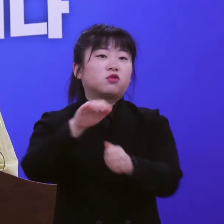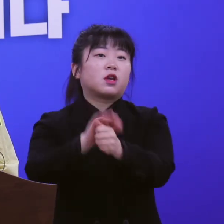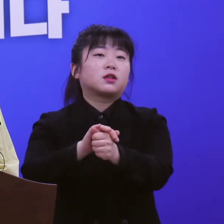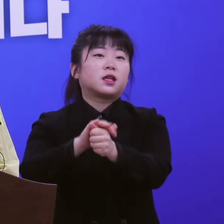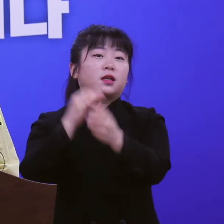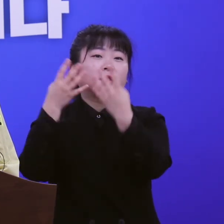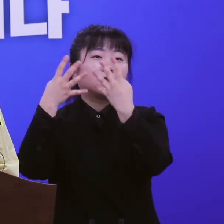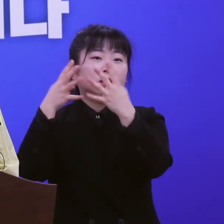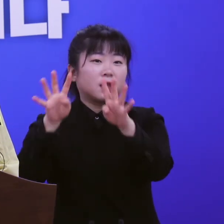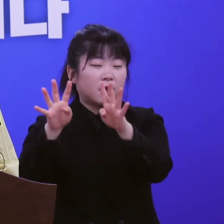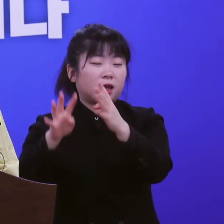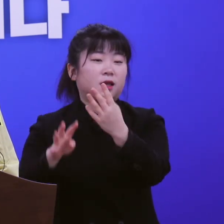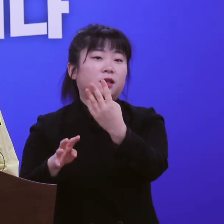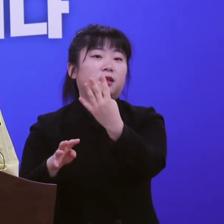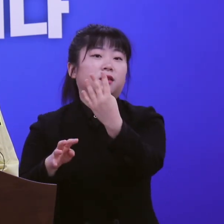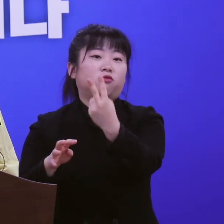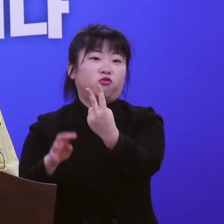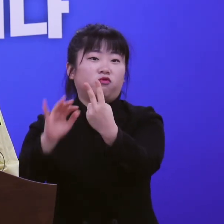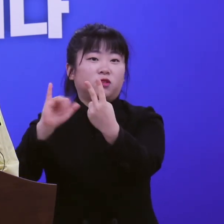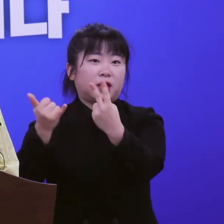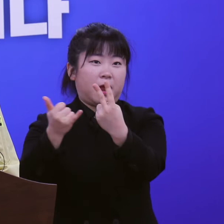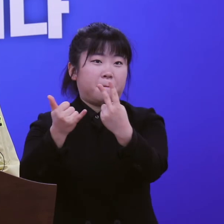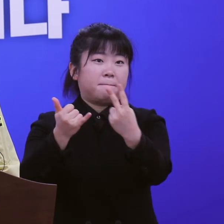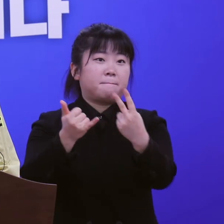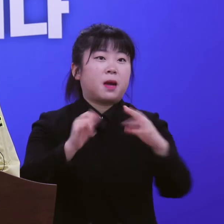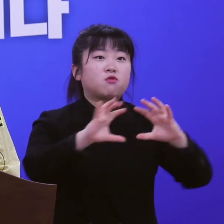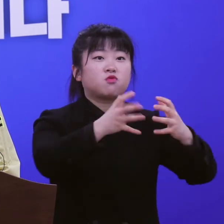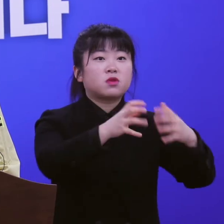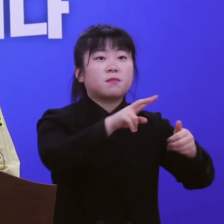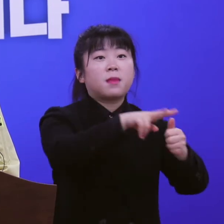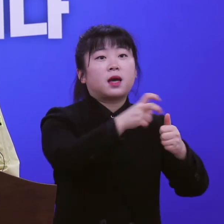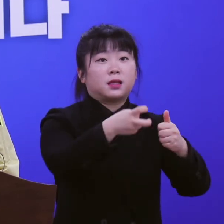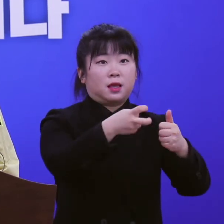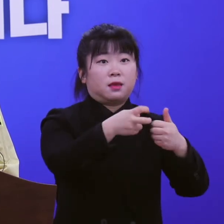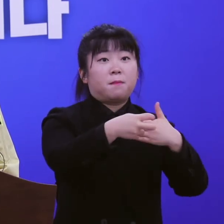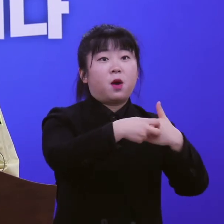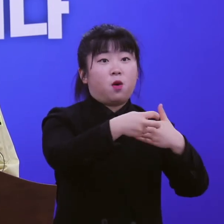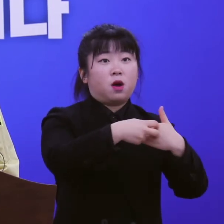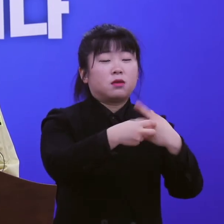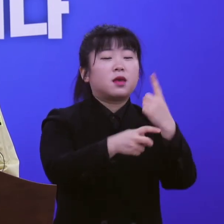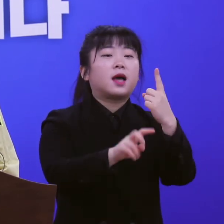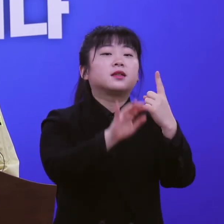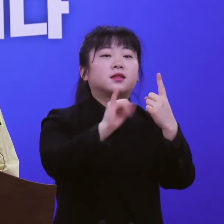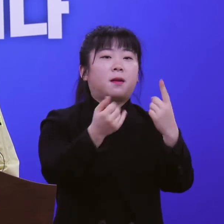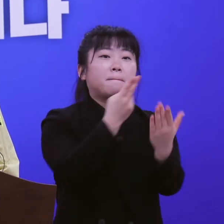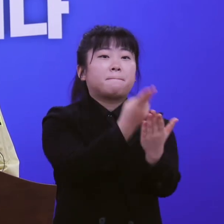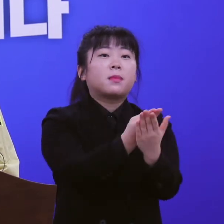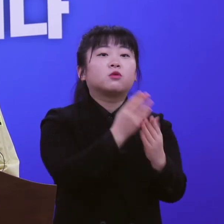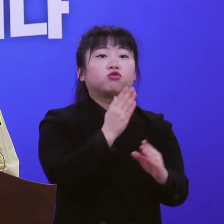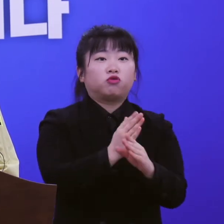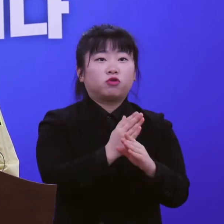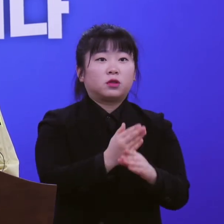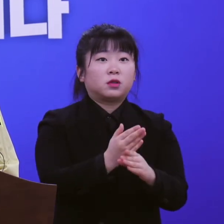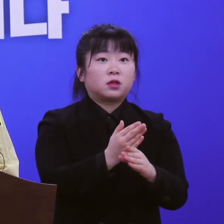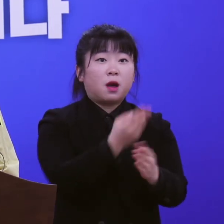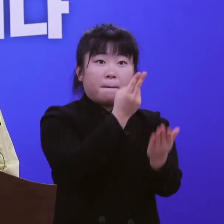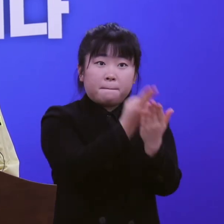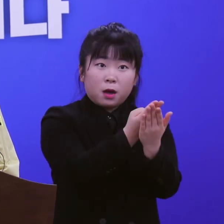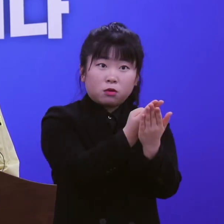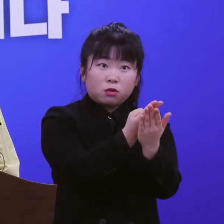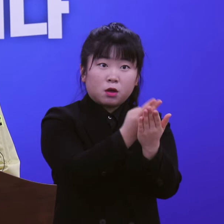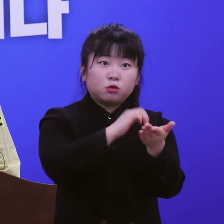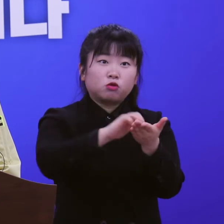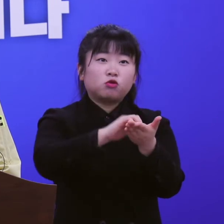2명, 국립마산병원의 1명이 입원해 있습니다. 입원자 62명 중 중증